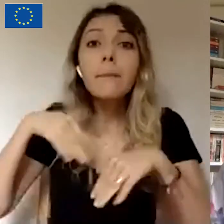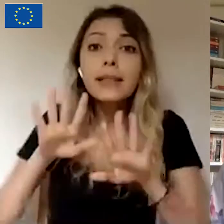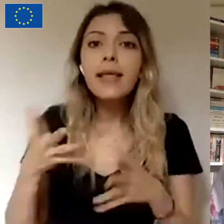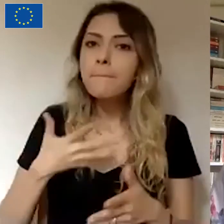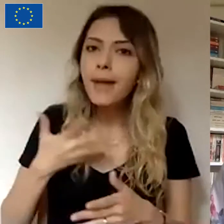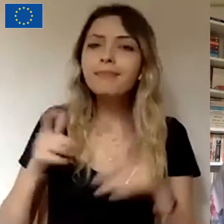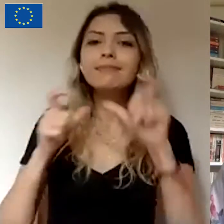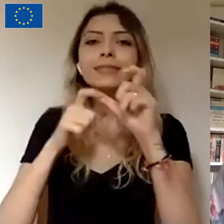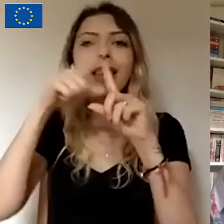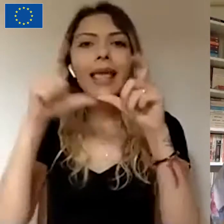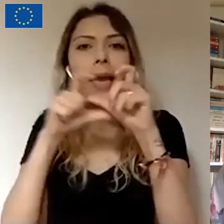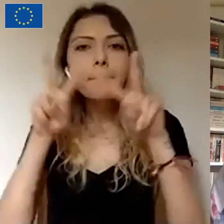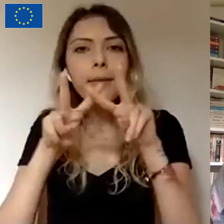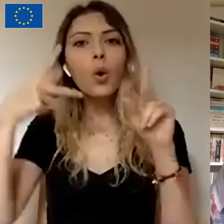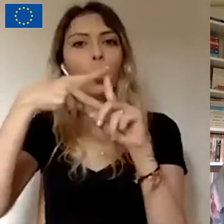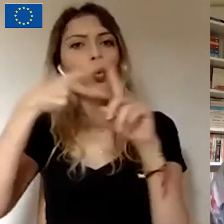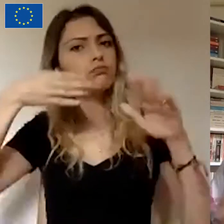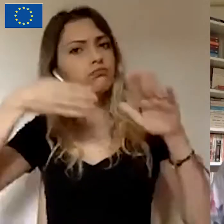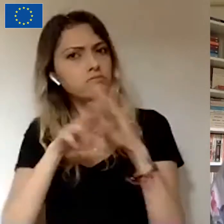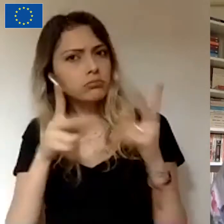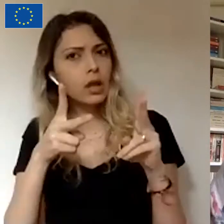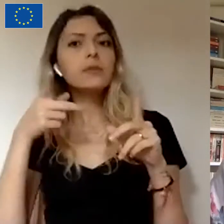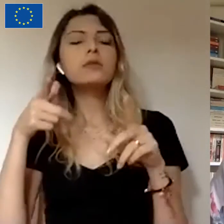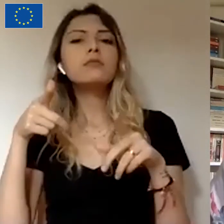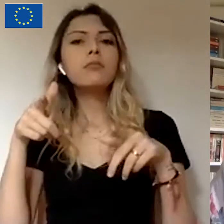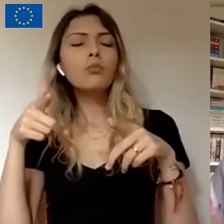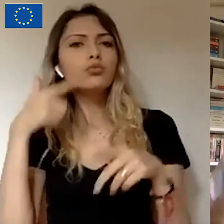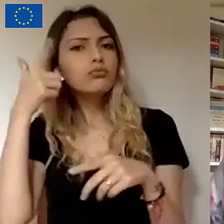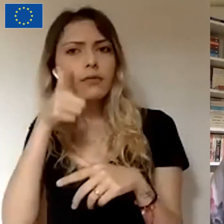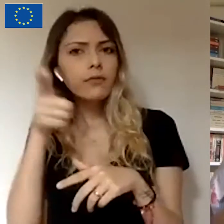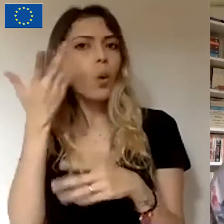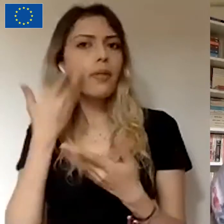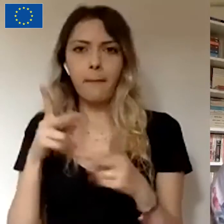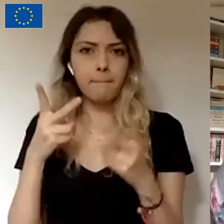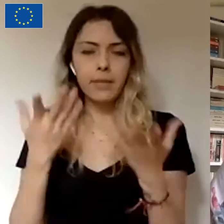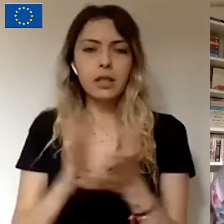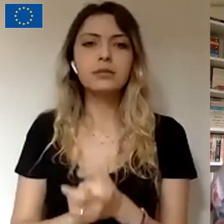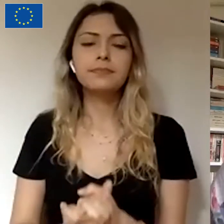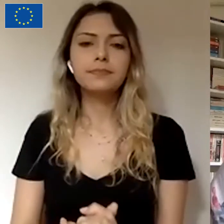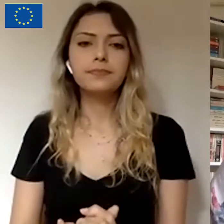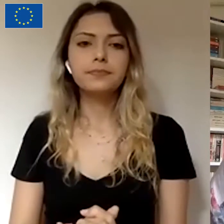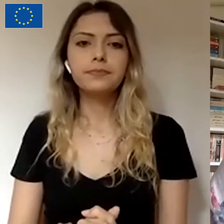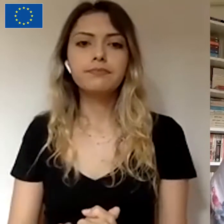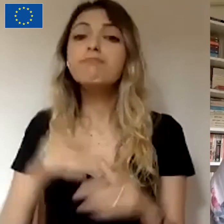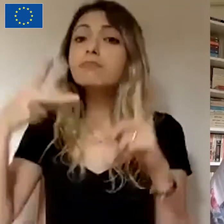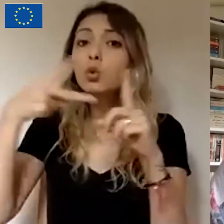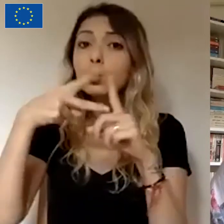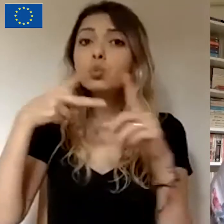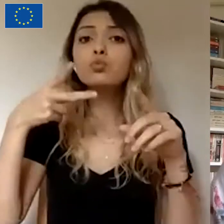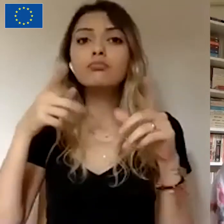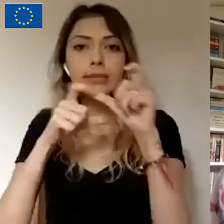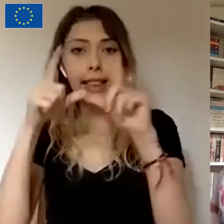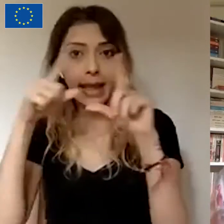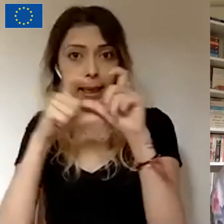STGM'nin YouTube kanalından webinar kaydına ulaşabilirsiniz. Yine aynı YouTube kanalında yani STGM'nin YouTube